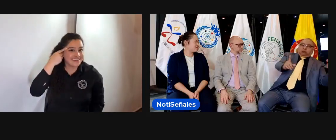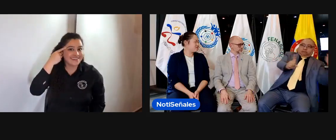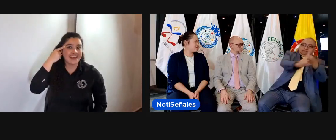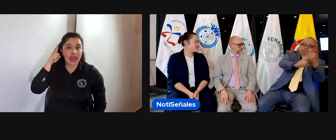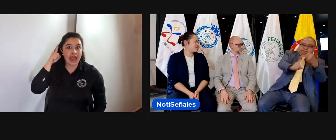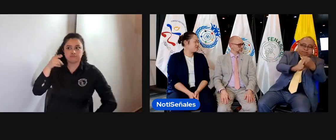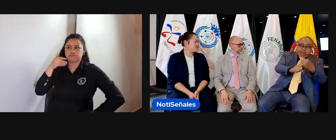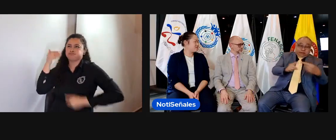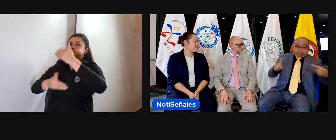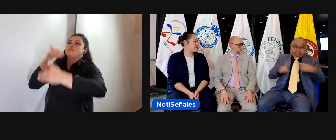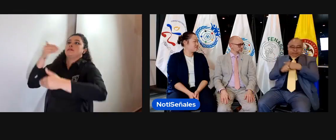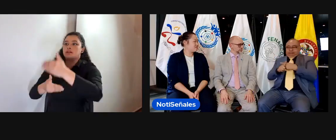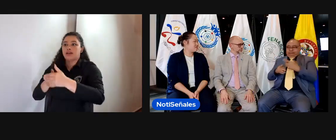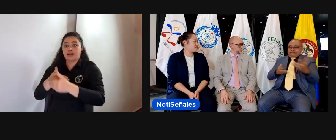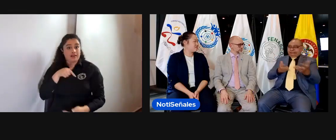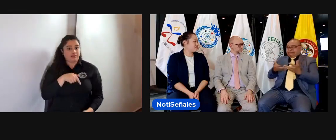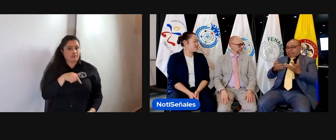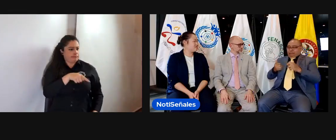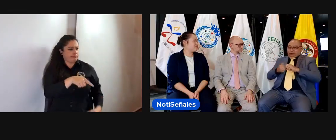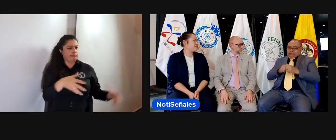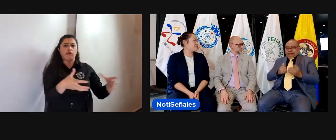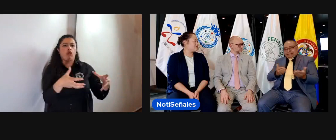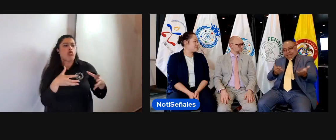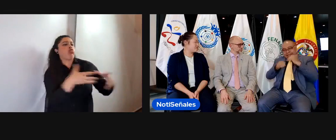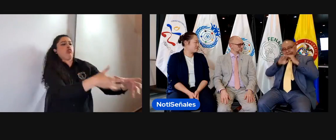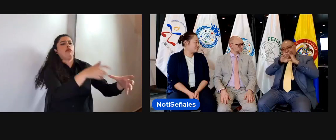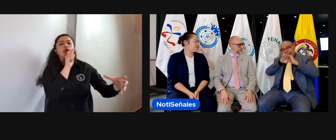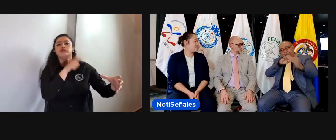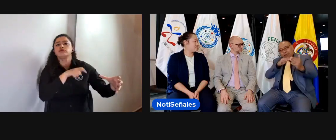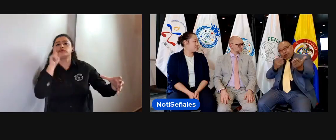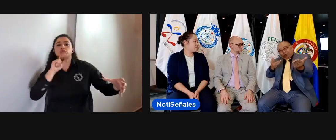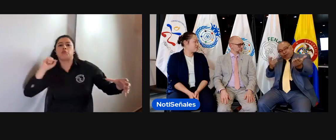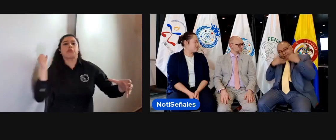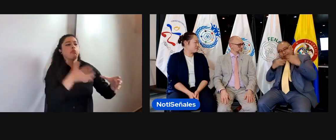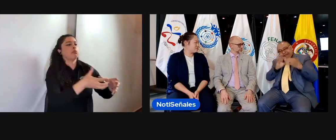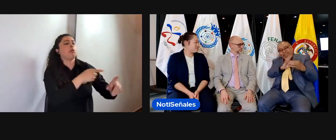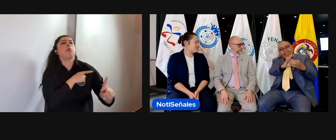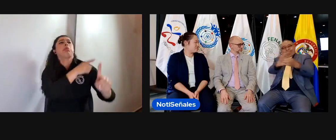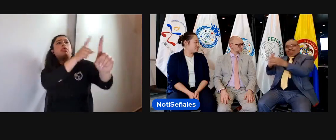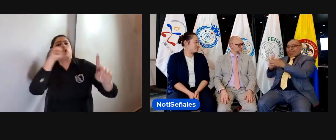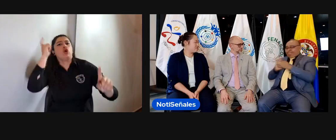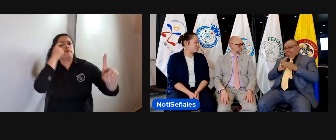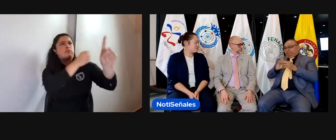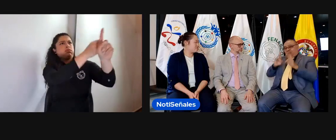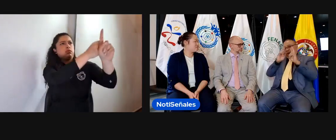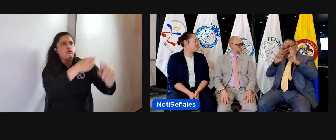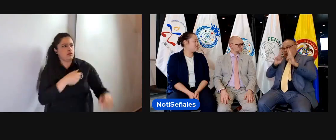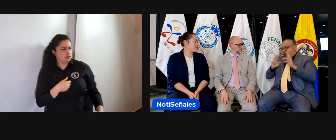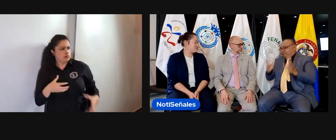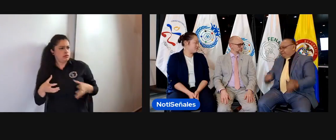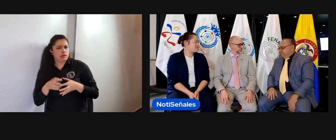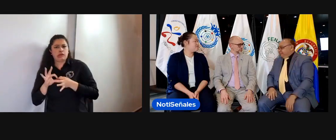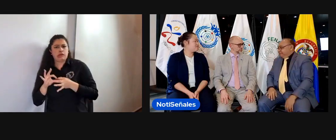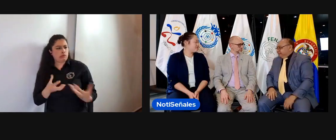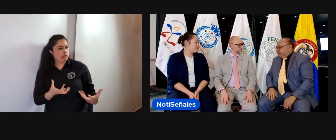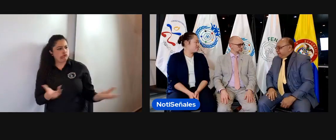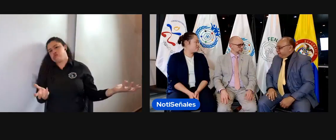gobierno, y hay otras personas que llegan a hacer esa misma incidencia, entonces el gobierno no sabe a quién darle la razón. Yo los invito a que nos unamos, que